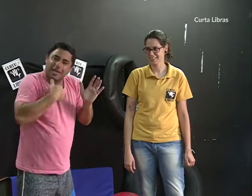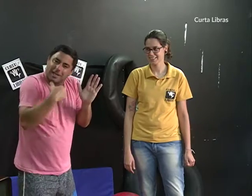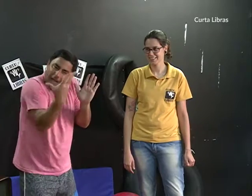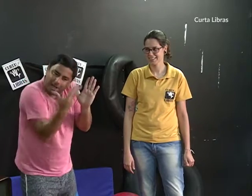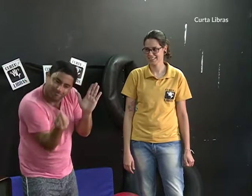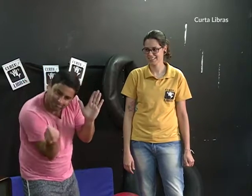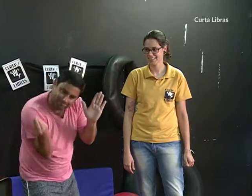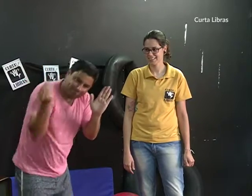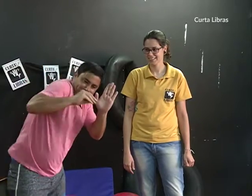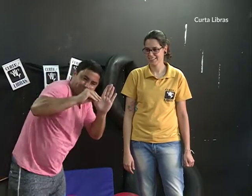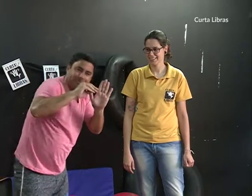surdos.